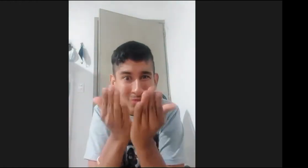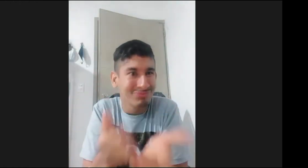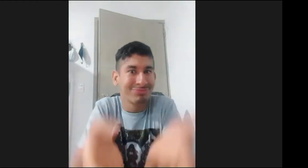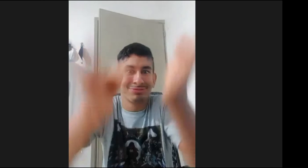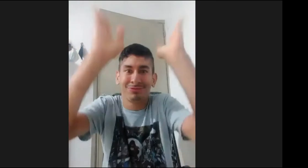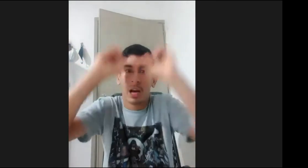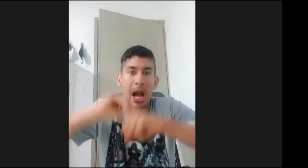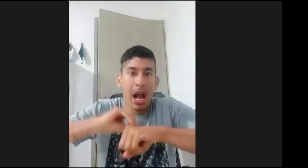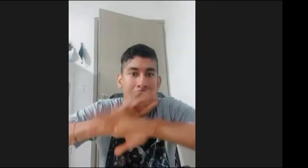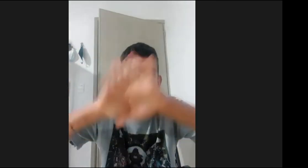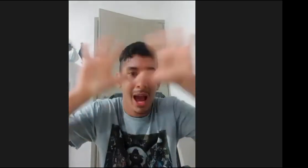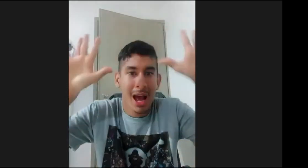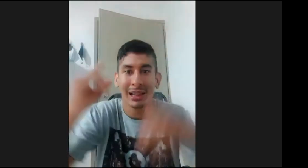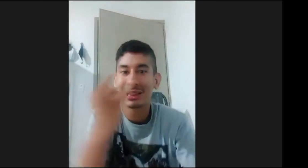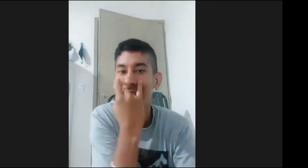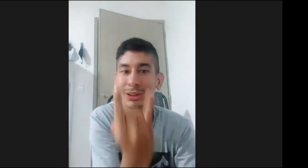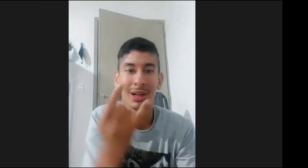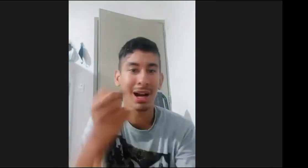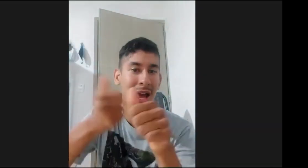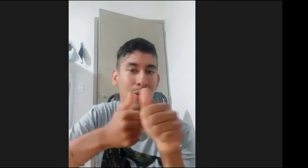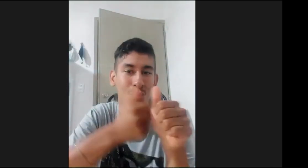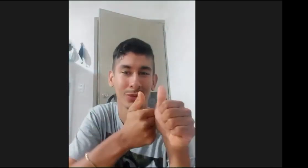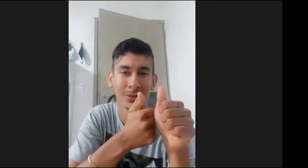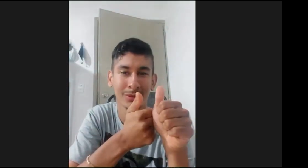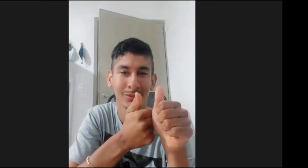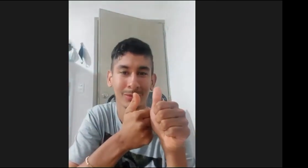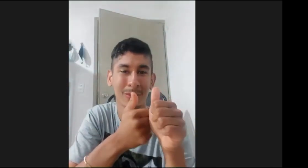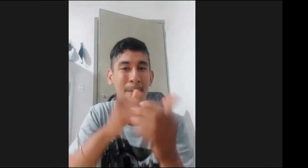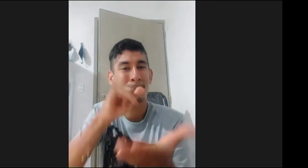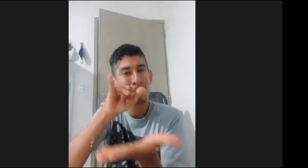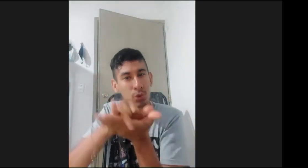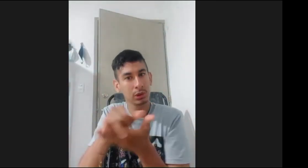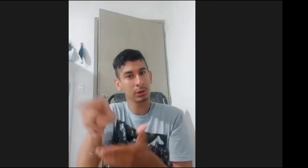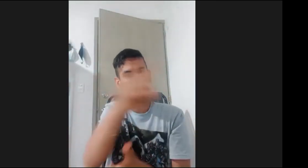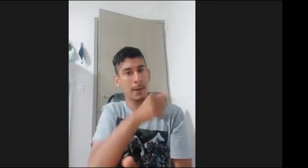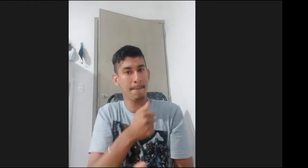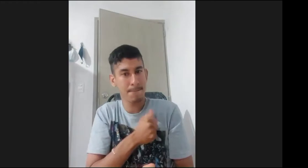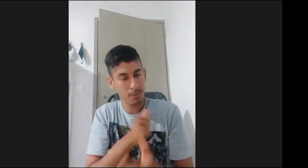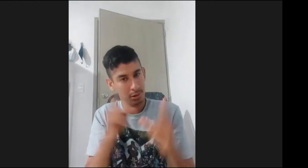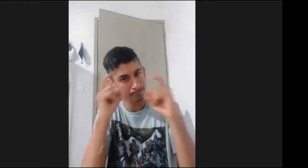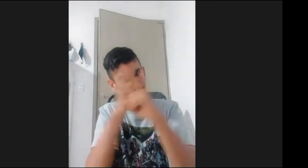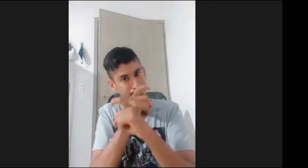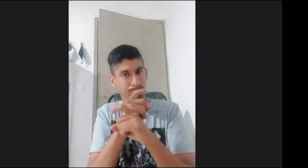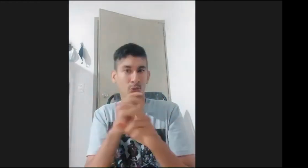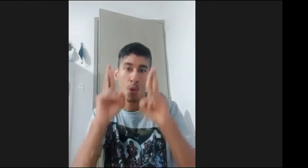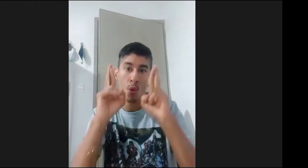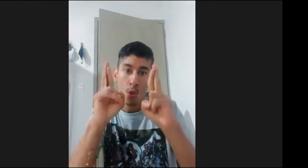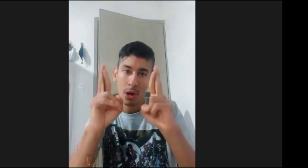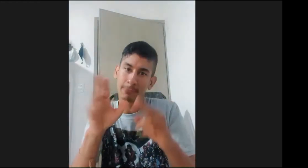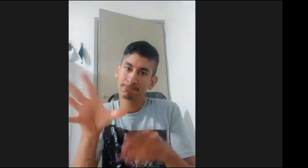algunas personas sordes que han avanzado en la educación y han obtenido grandes logros entonces de esa misma forma